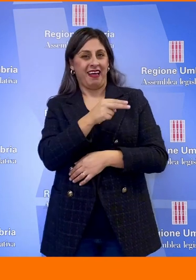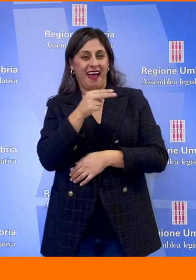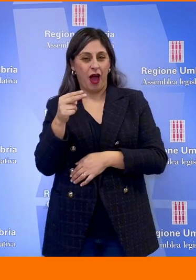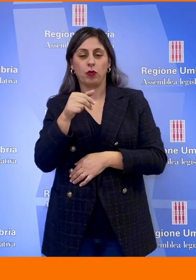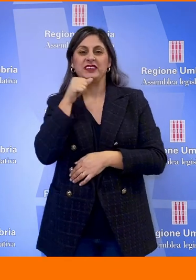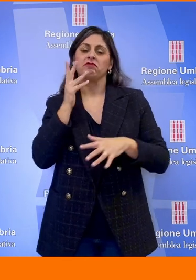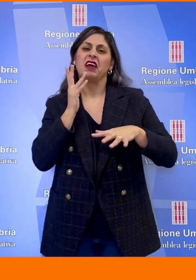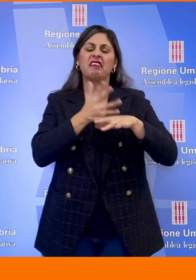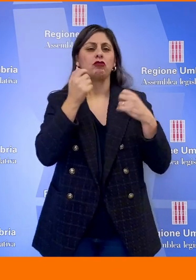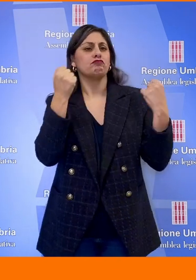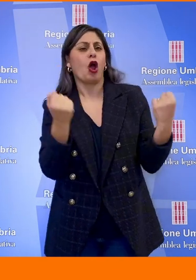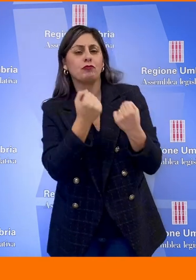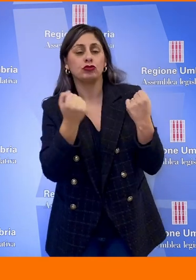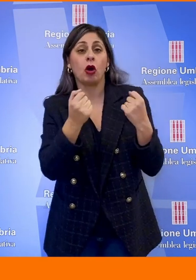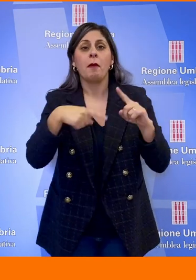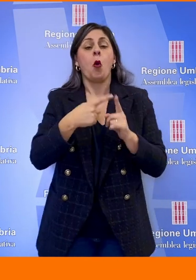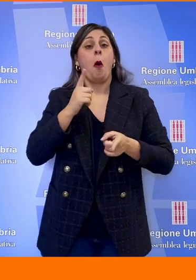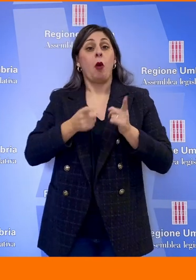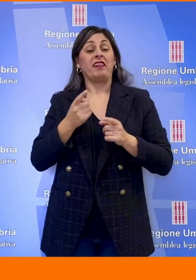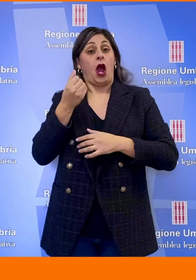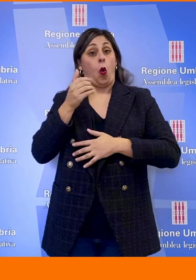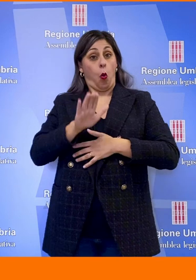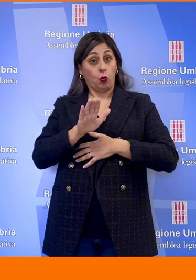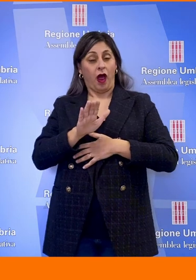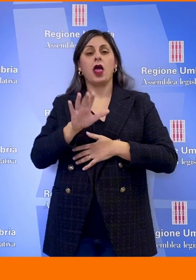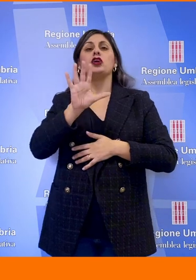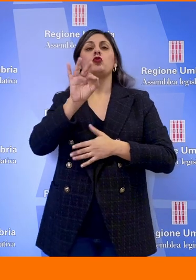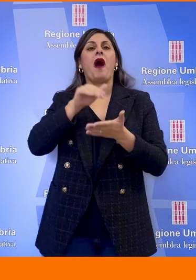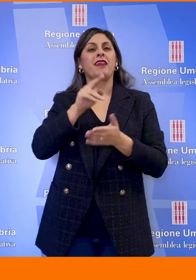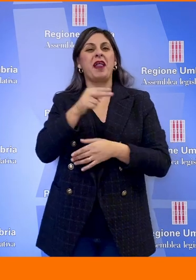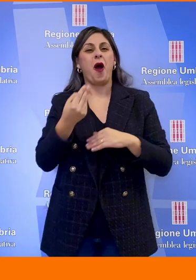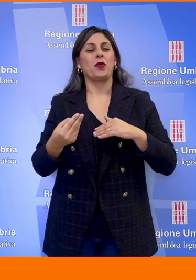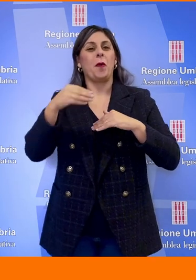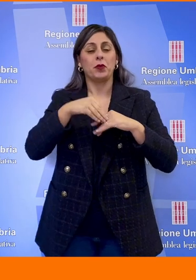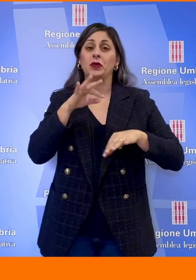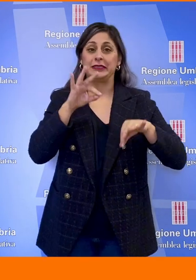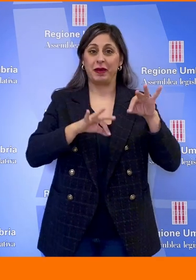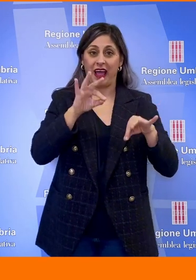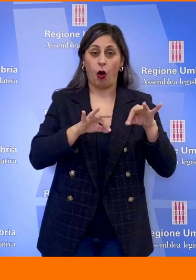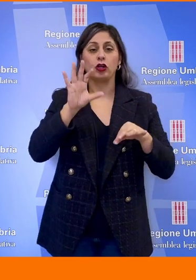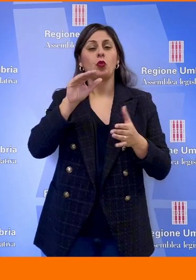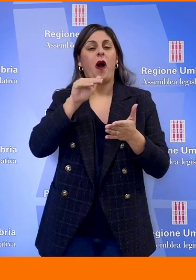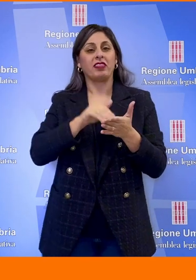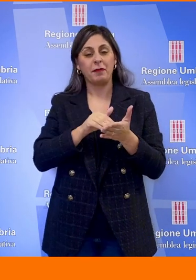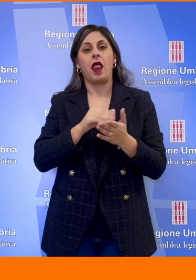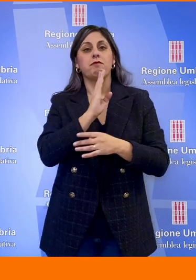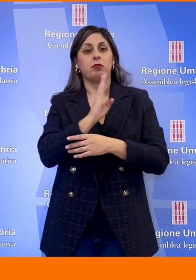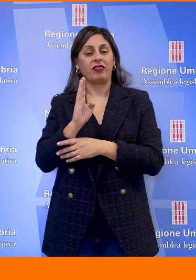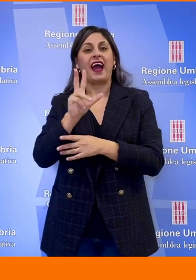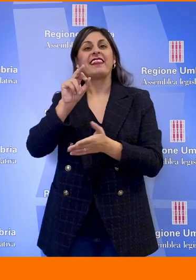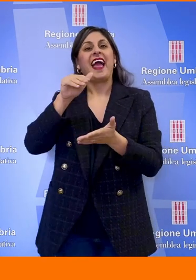promozione, per le politiche culturali, 50 mila euro in più allo spettacolo, 50 mila per le biblioteche, 30 mila per il sistema